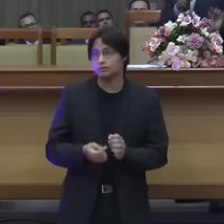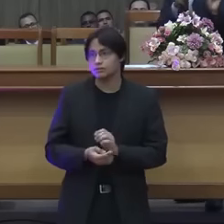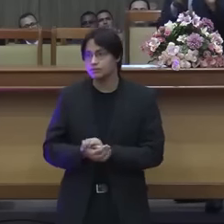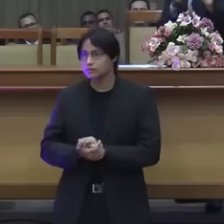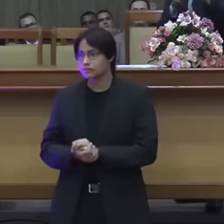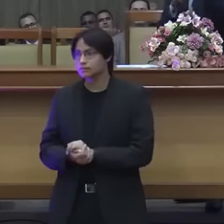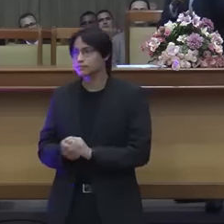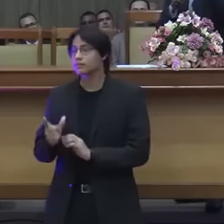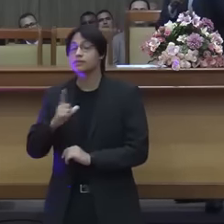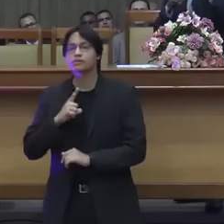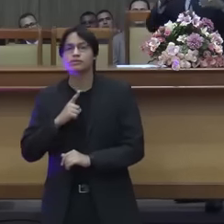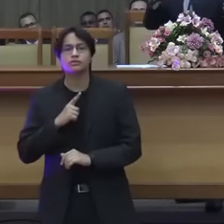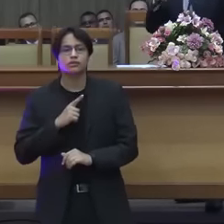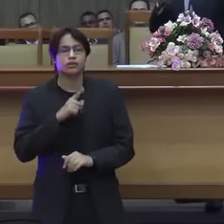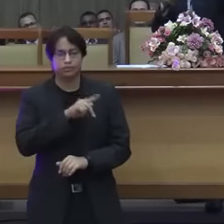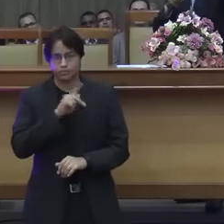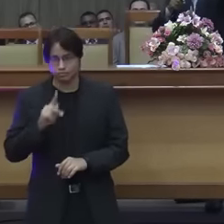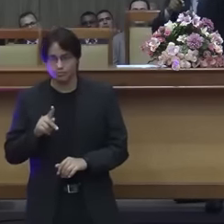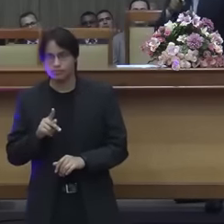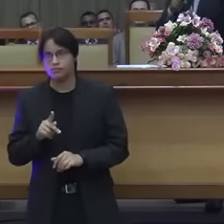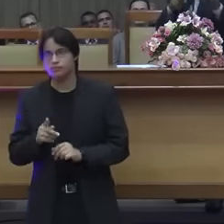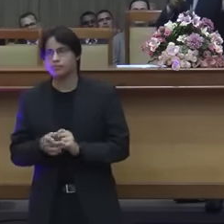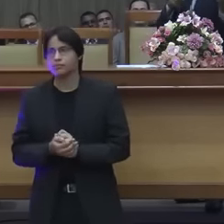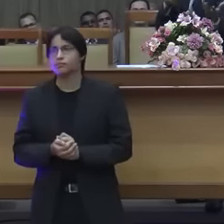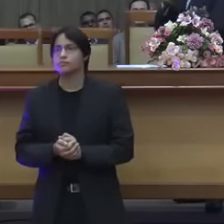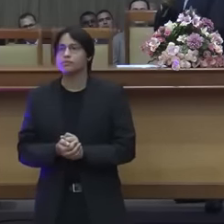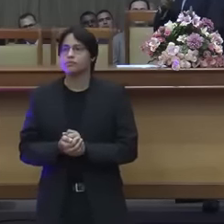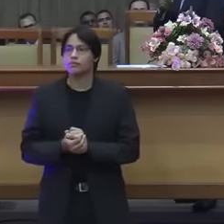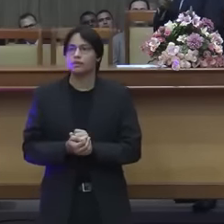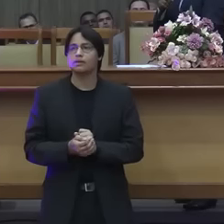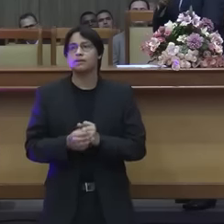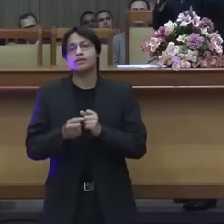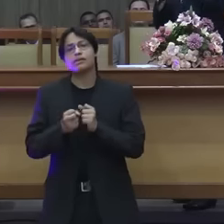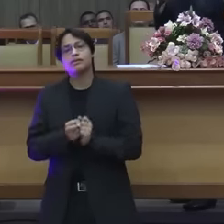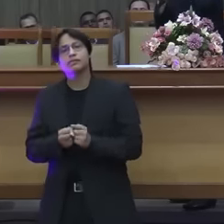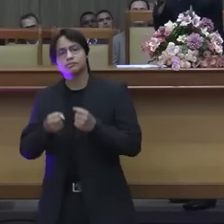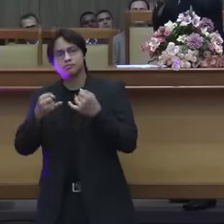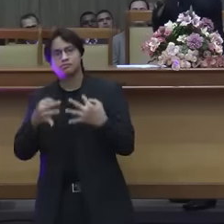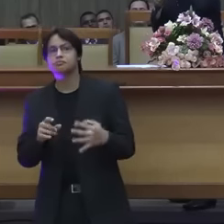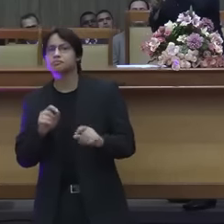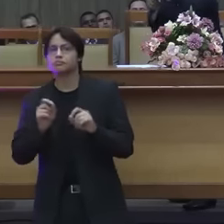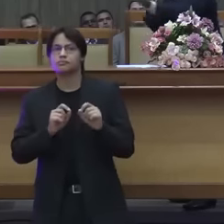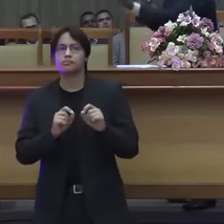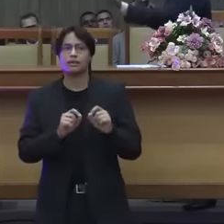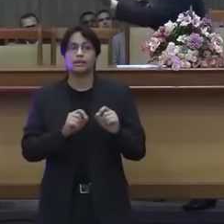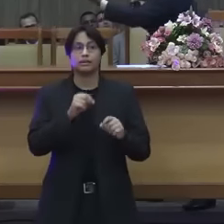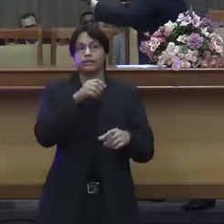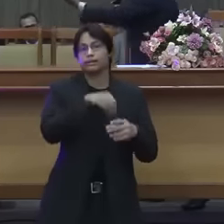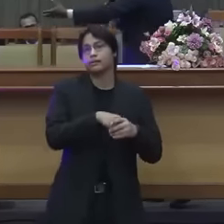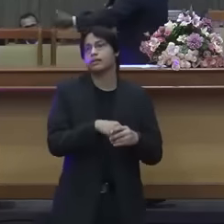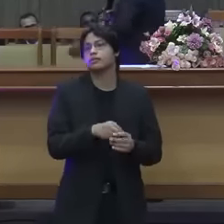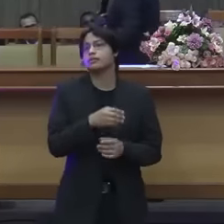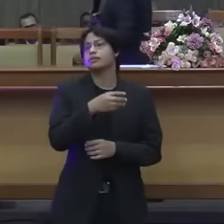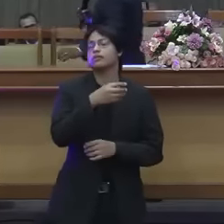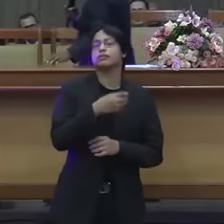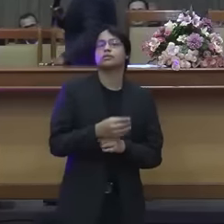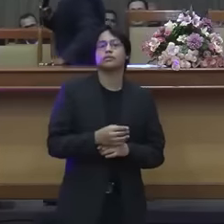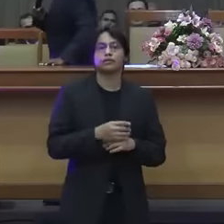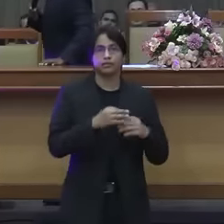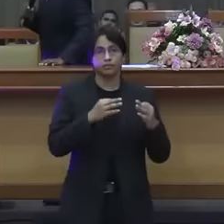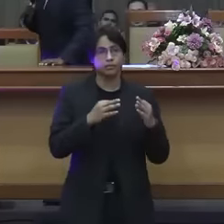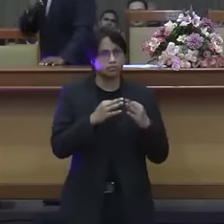tive um professor que ele disse que ligado aos sacerdotes ao templo era 30 mil pessoas vivendo do templo